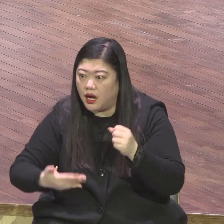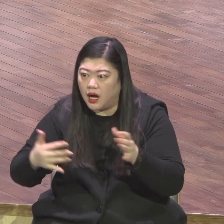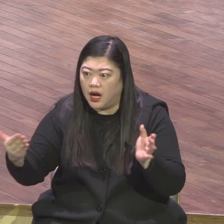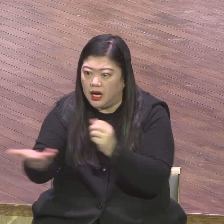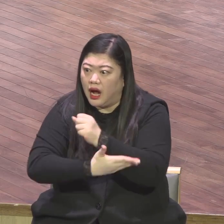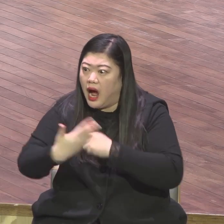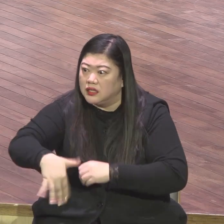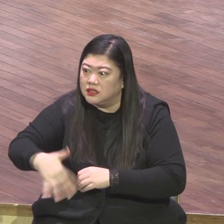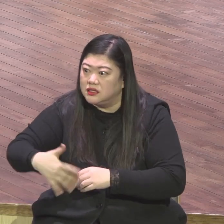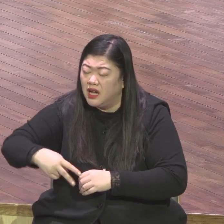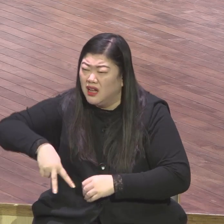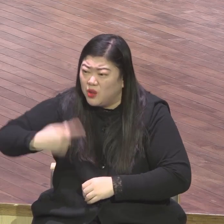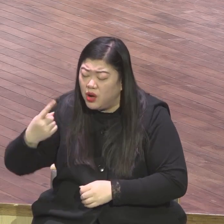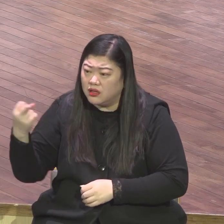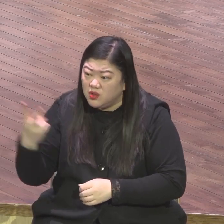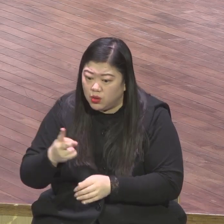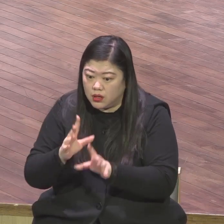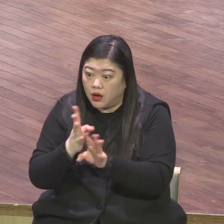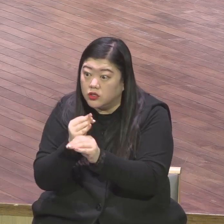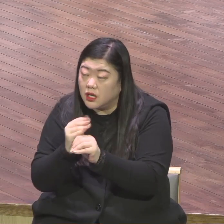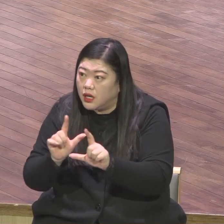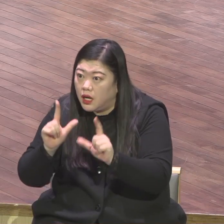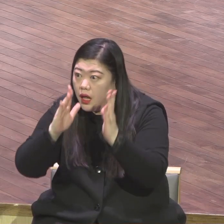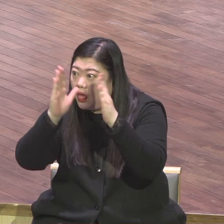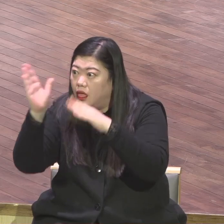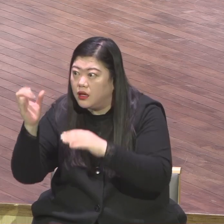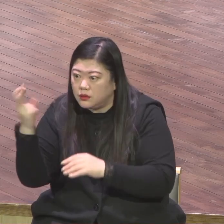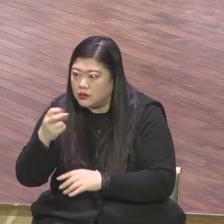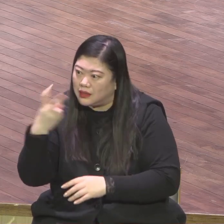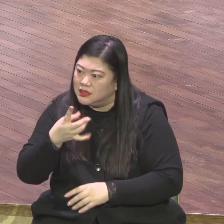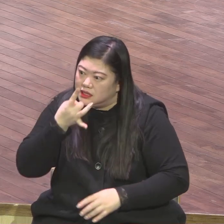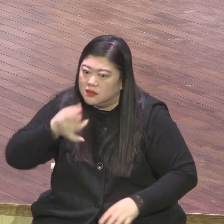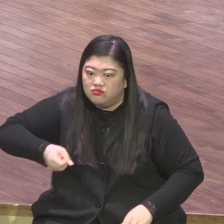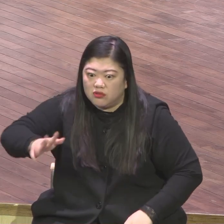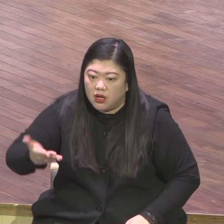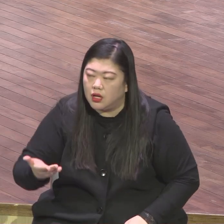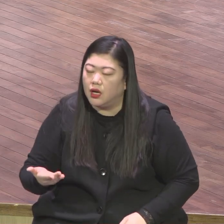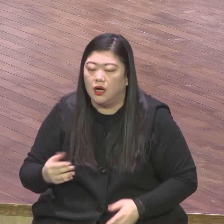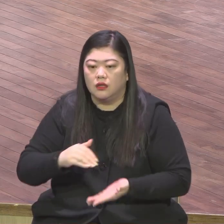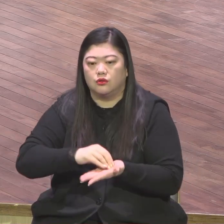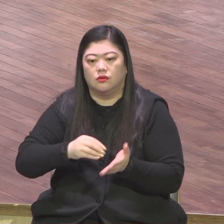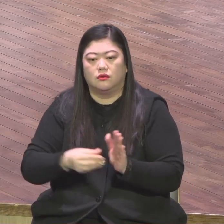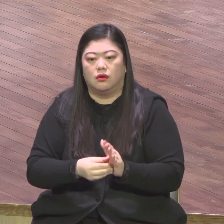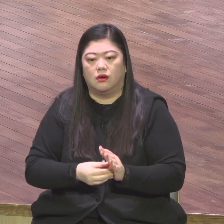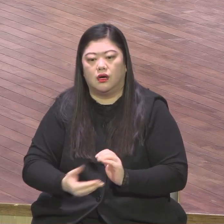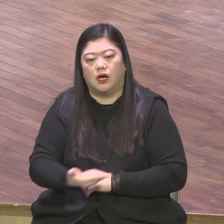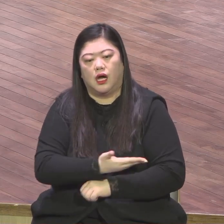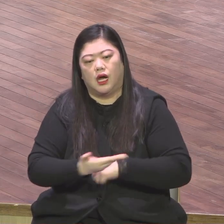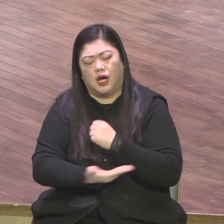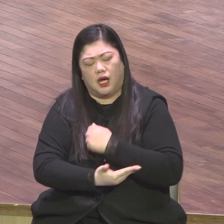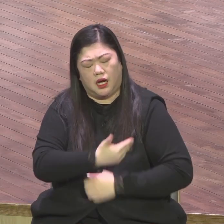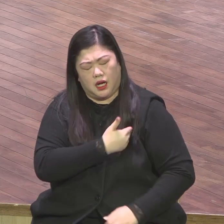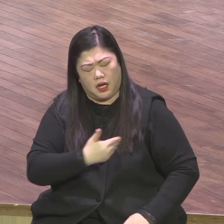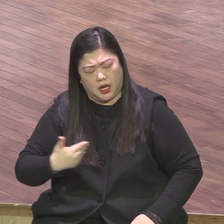농사 잘 된 거예요 포도주를 바른다 이것은요 접을 짜는 것인데요 소출이 너무 많아가지고